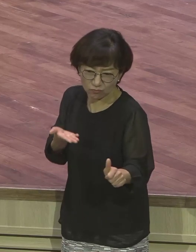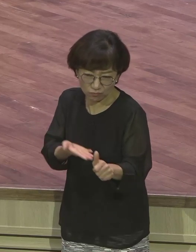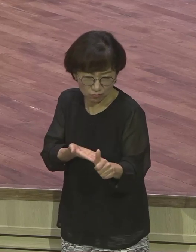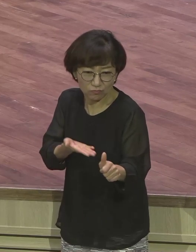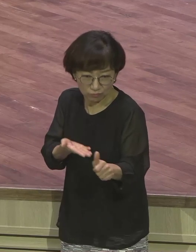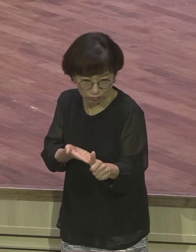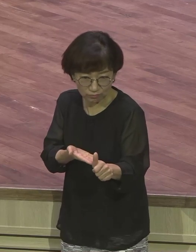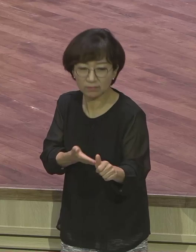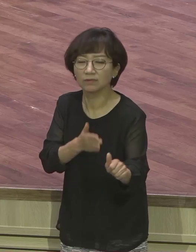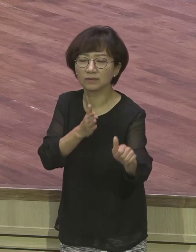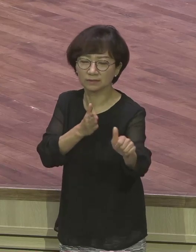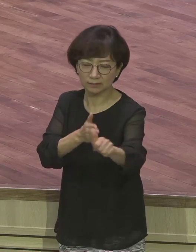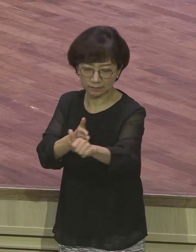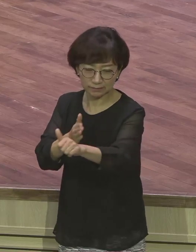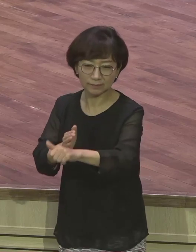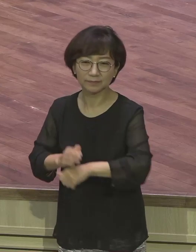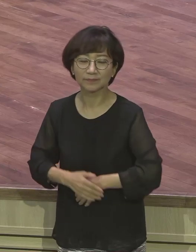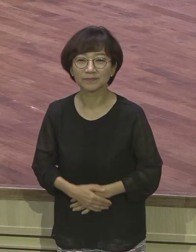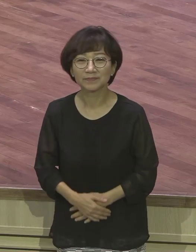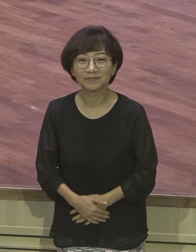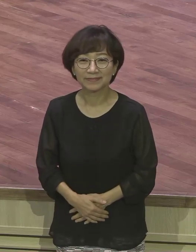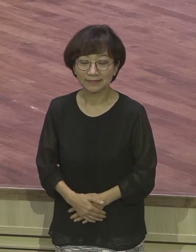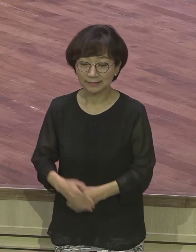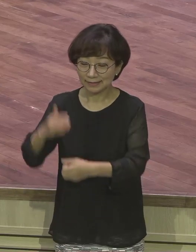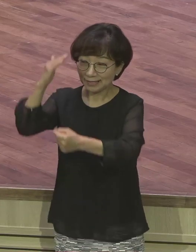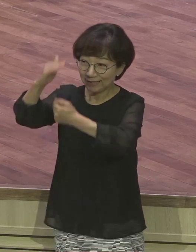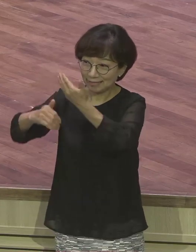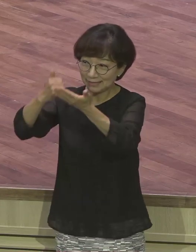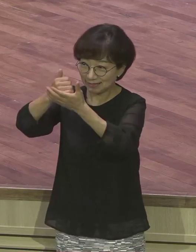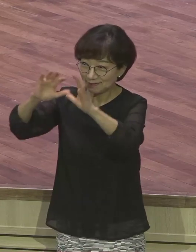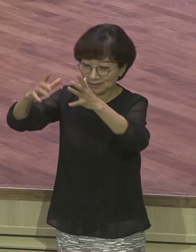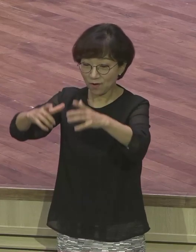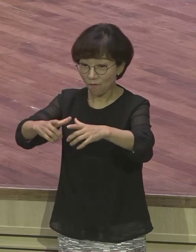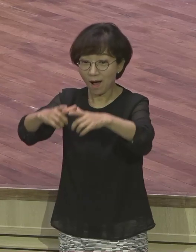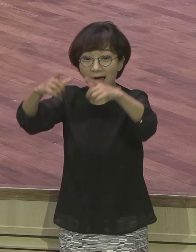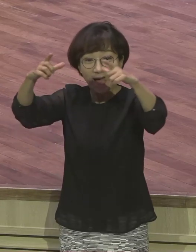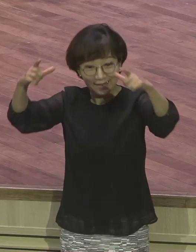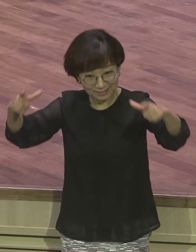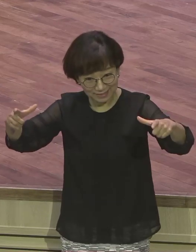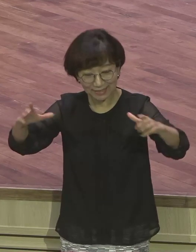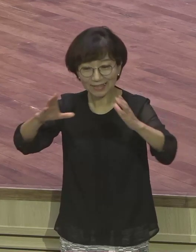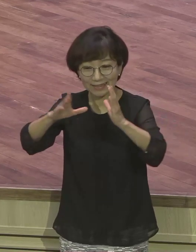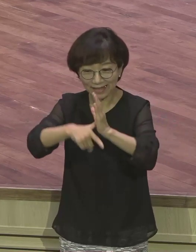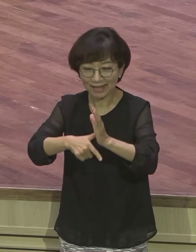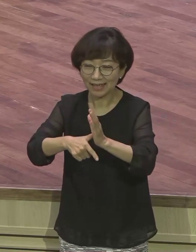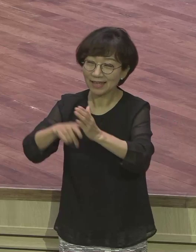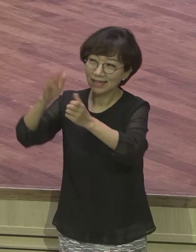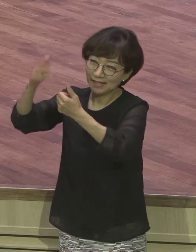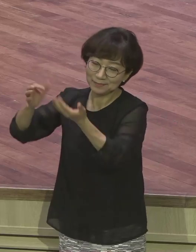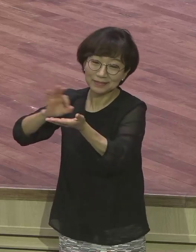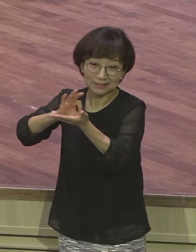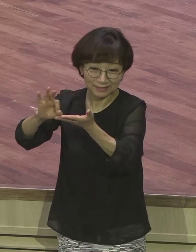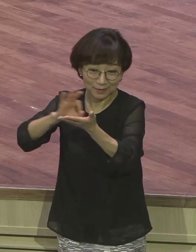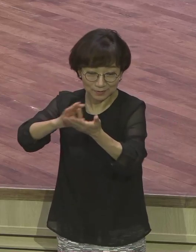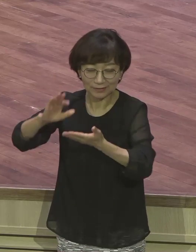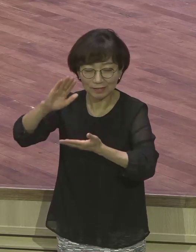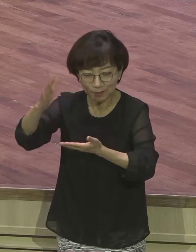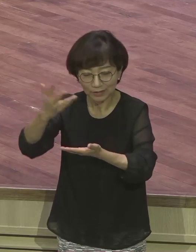그래서 하나님을 확장해 당당히 수입받는 그런 사회들을 다 되기를 제물으로 축복합니다.